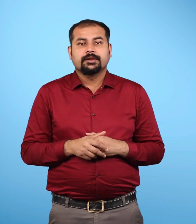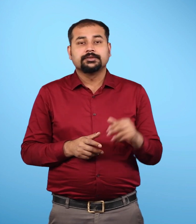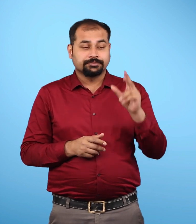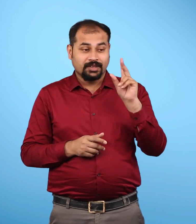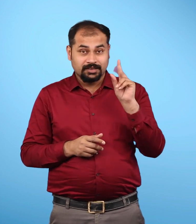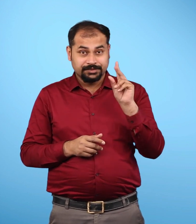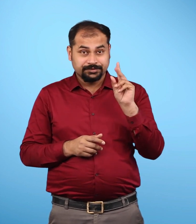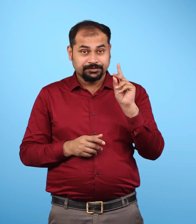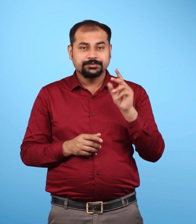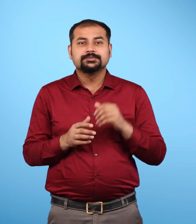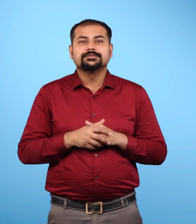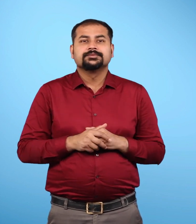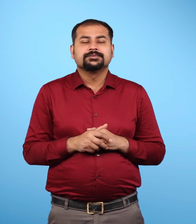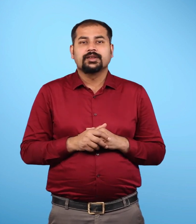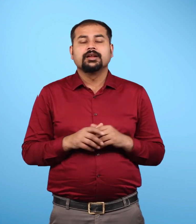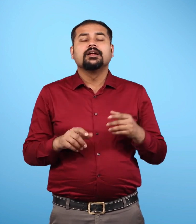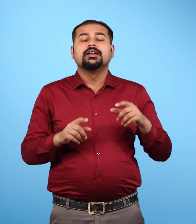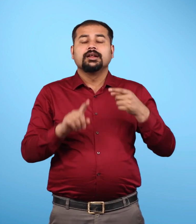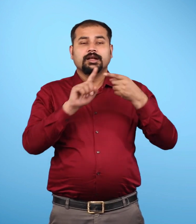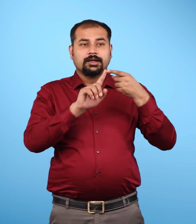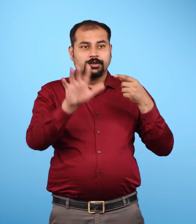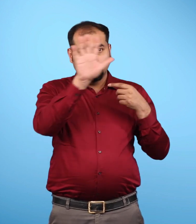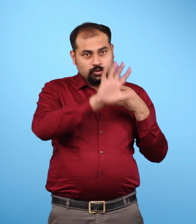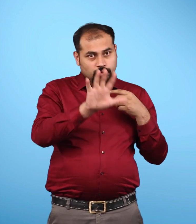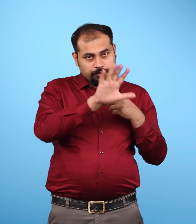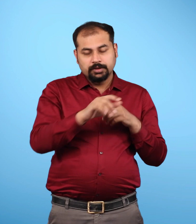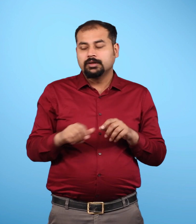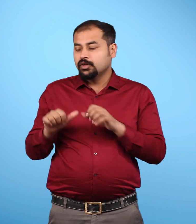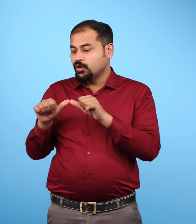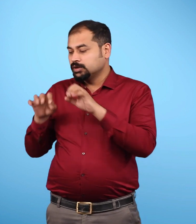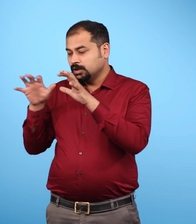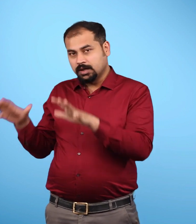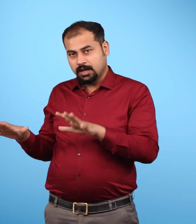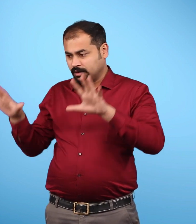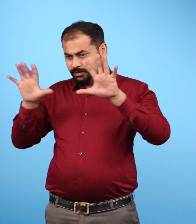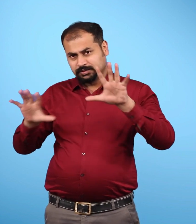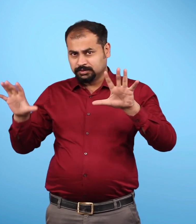ख, कौन बड़ा है, यूरोप या आस्ट्रेलिया